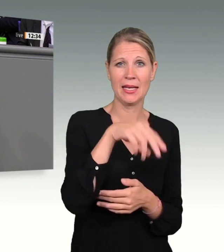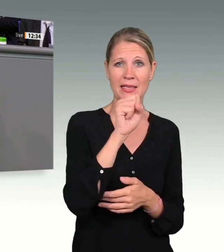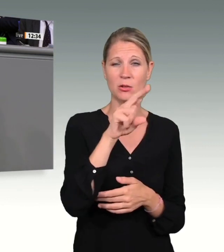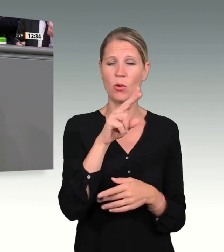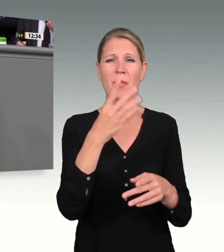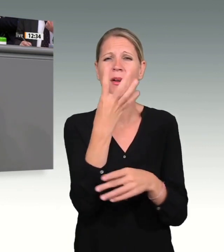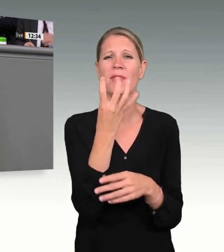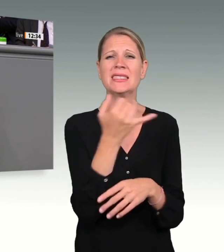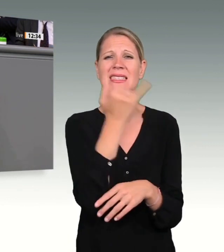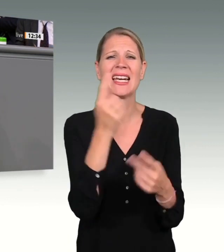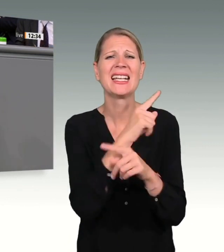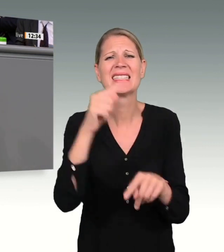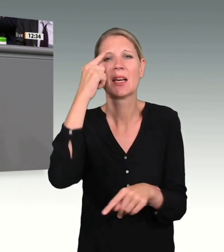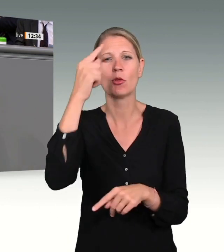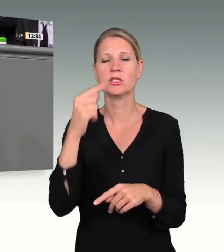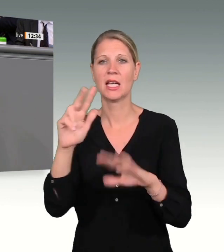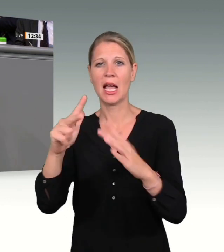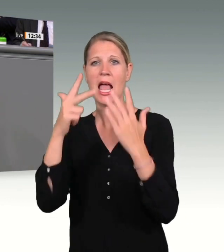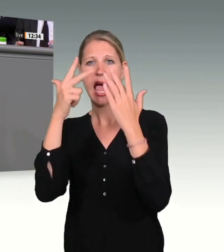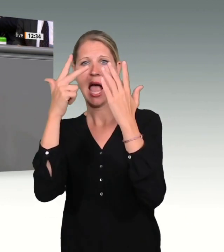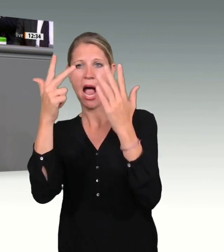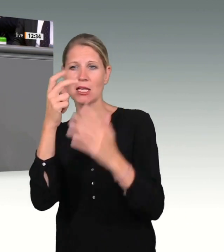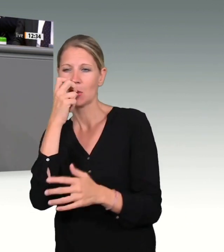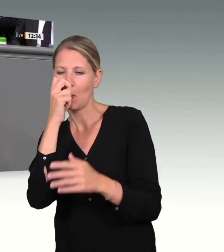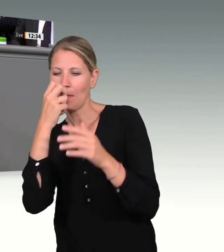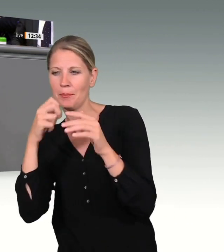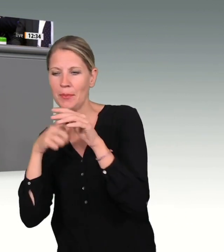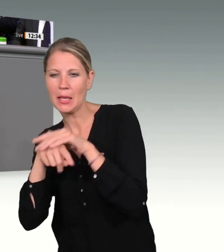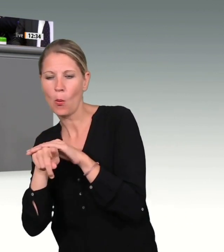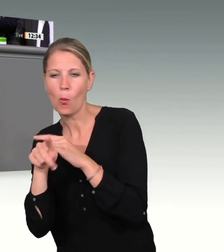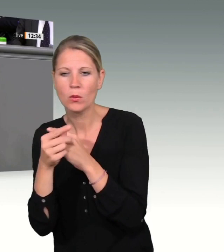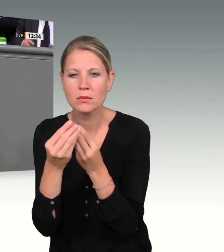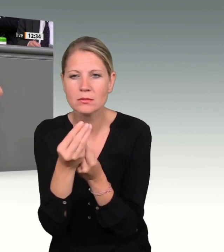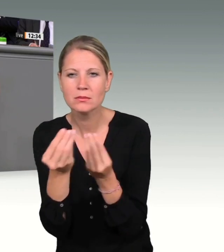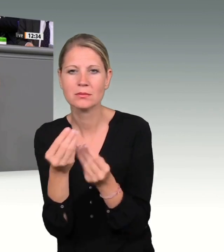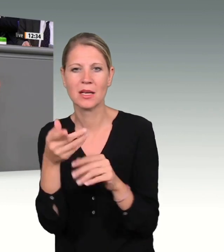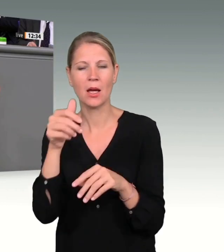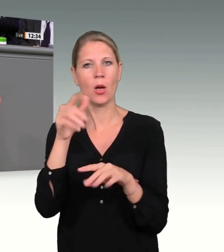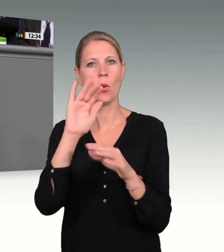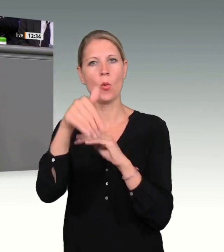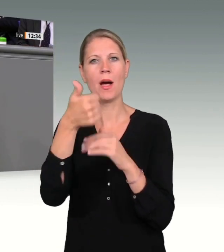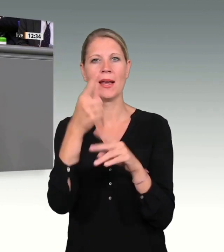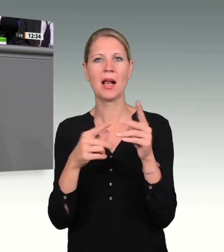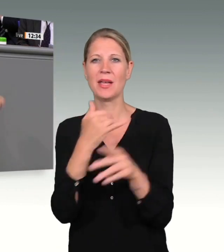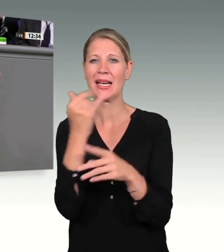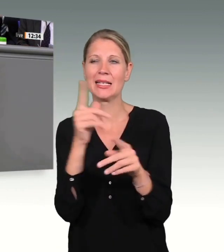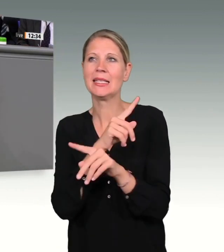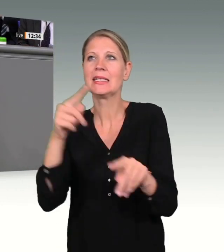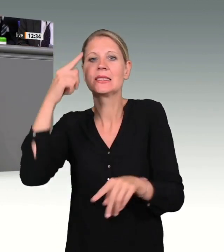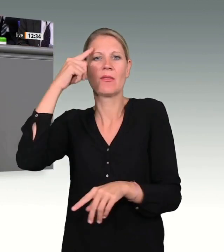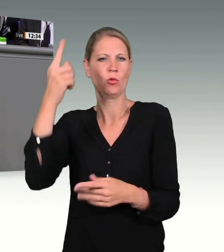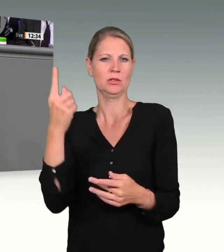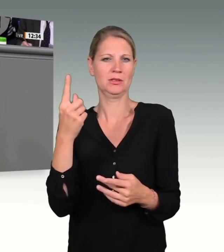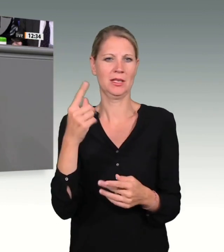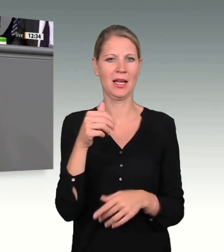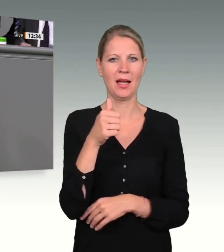eineinhalb Jahre nichts gewusst haben wollen. Eine VP01, die als einzige Hinweise geliefert hat, die man in